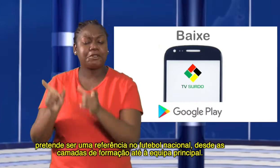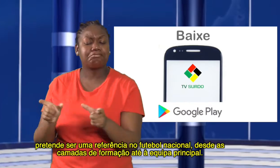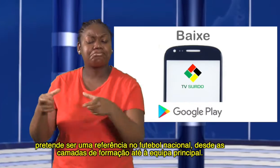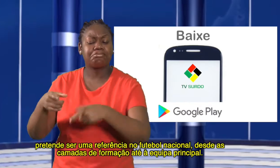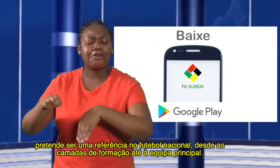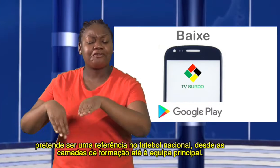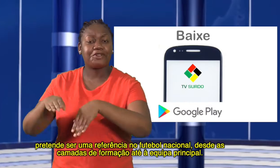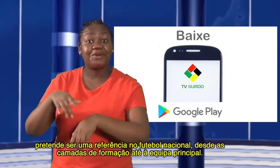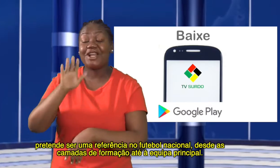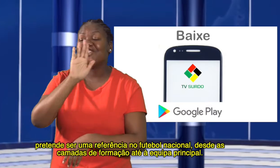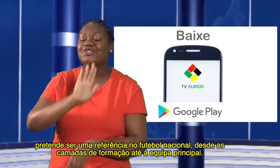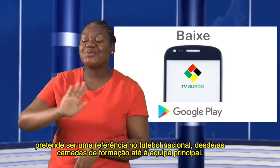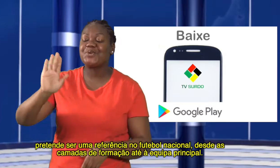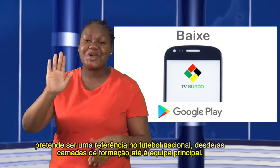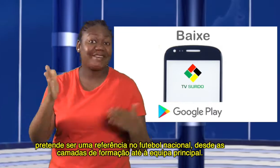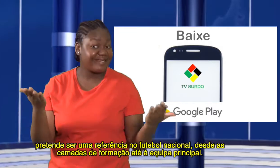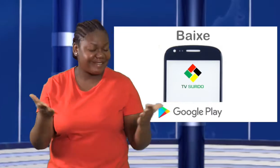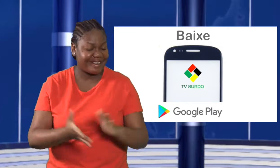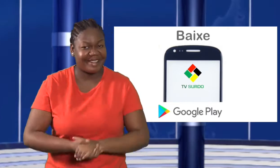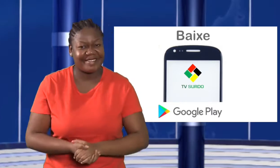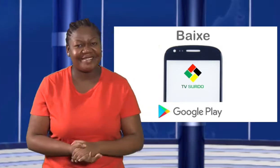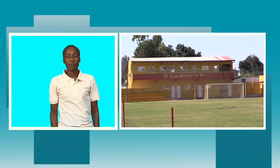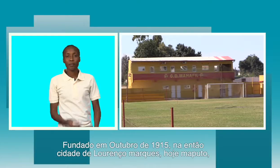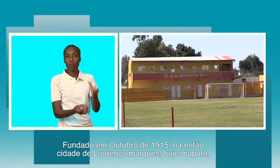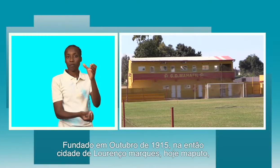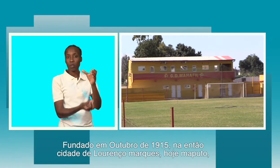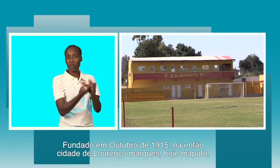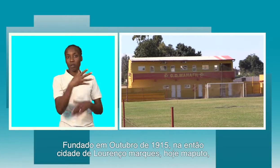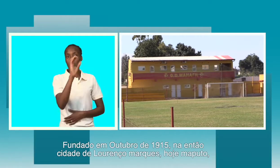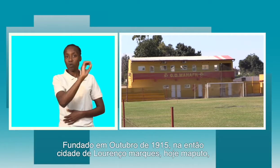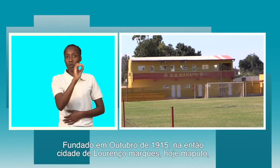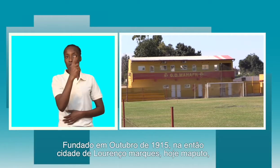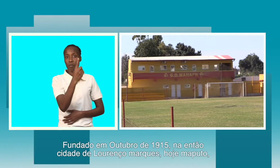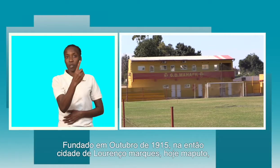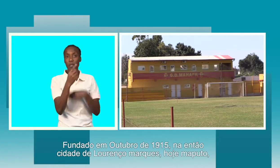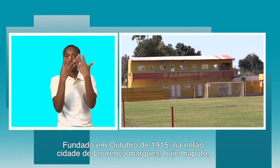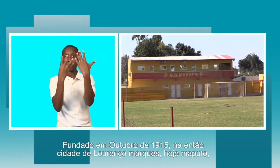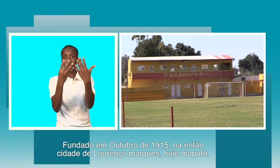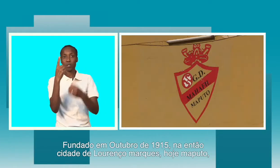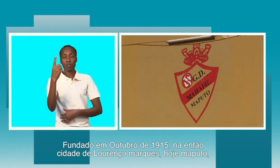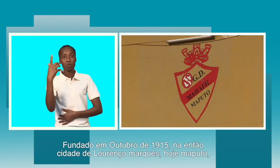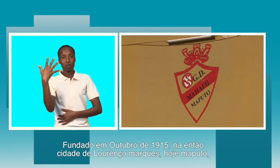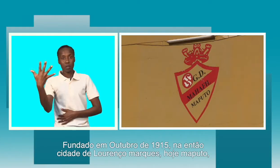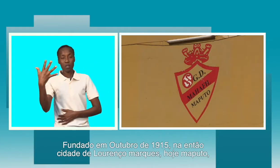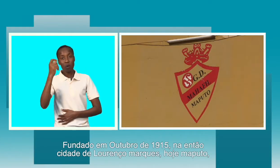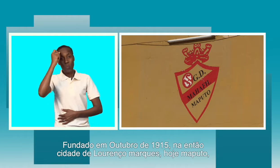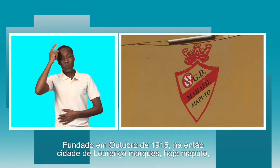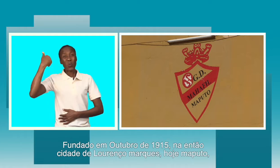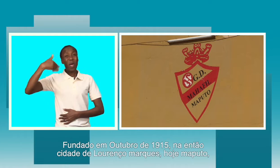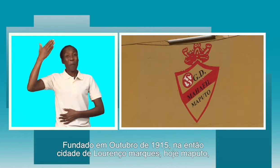as camadas de formação até a equipa principal. Formado em outubro de 1915 na então cidade de